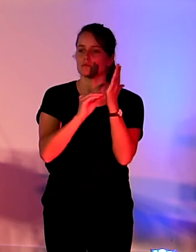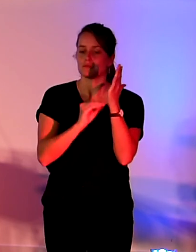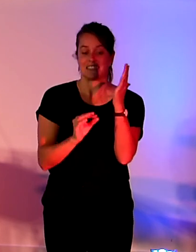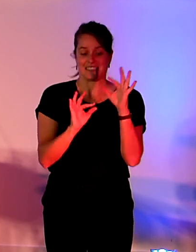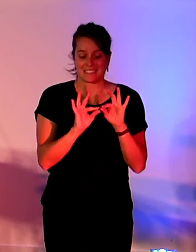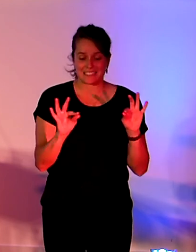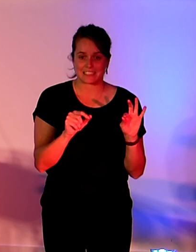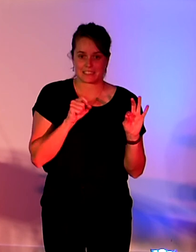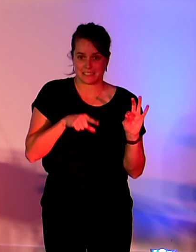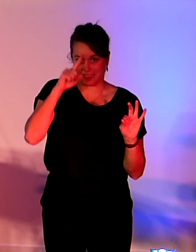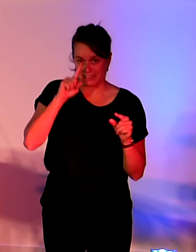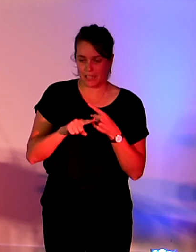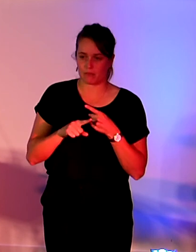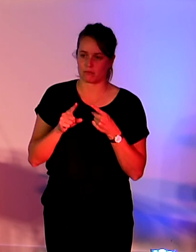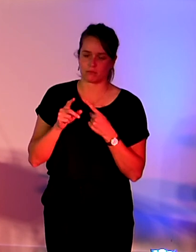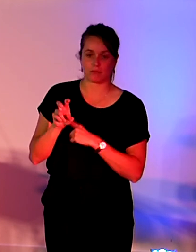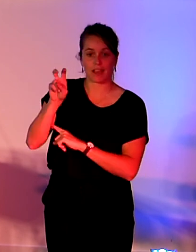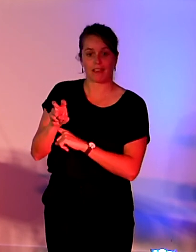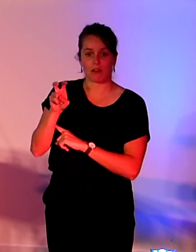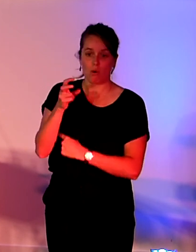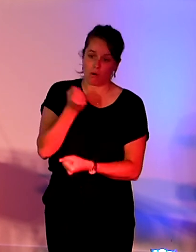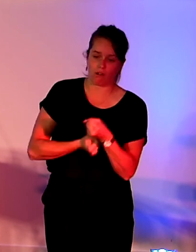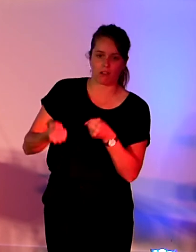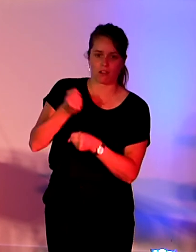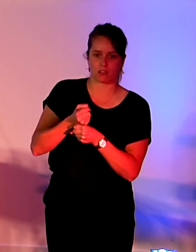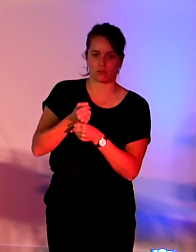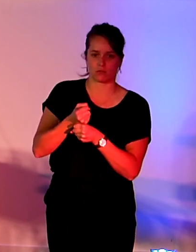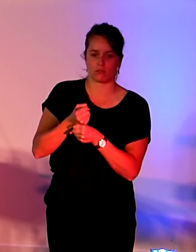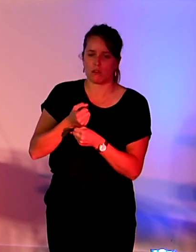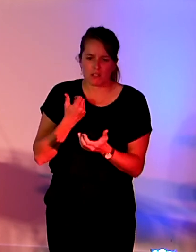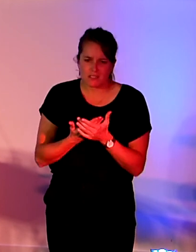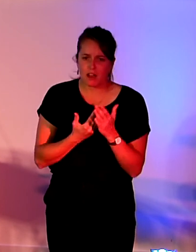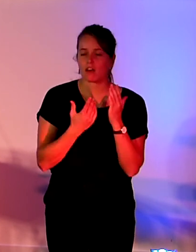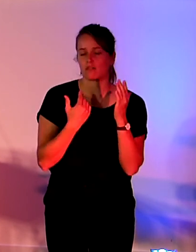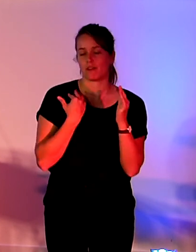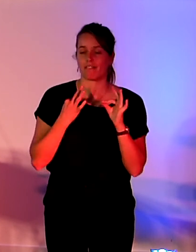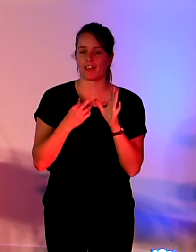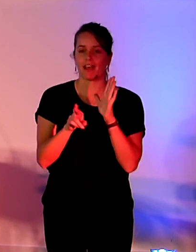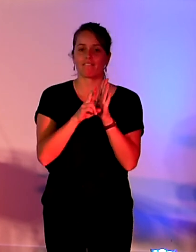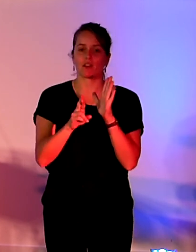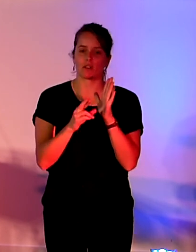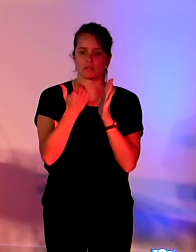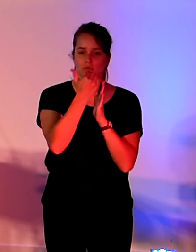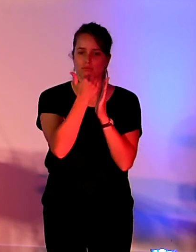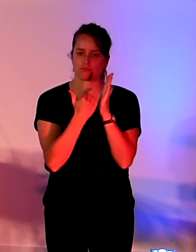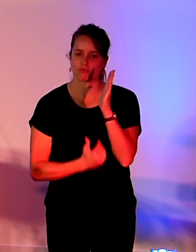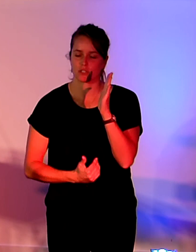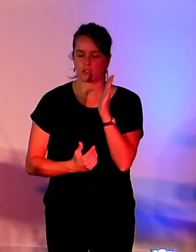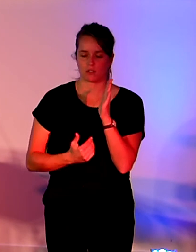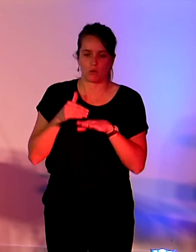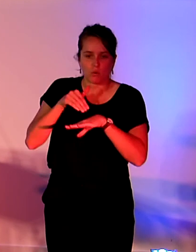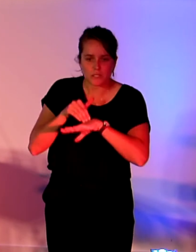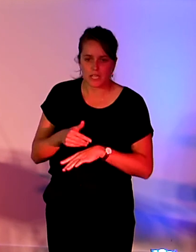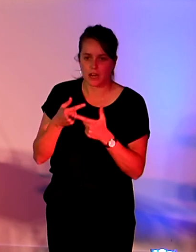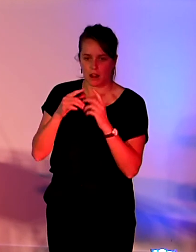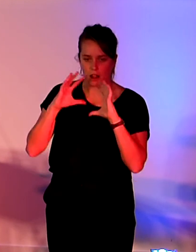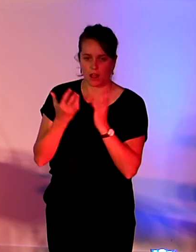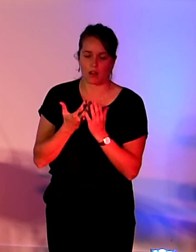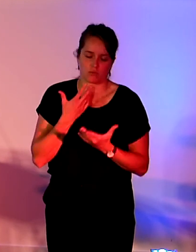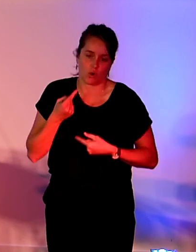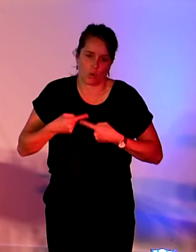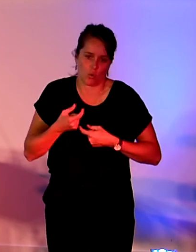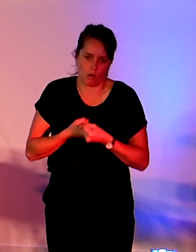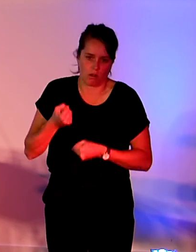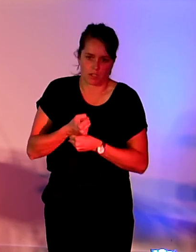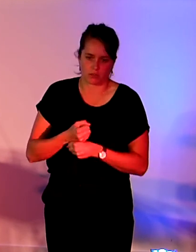référentiel est en cours d'élaboration. Mais il y a un référentiel qui a été publié